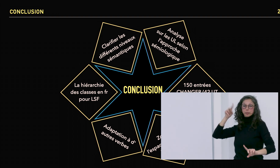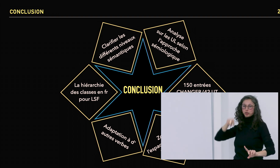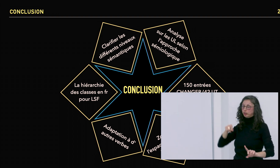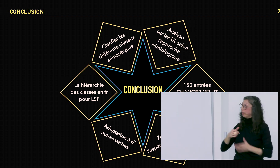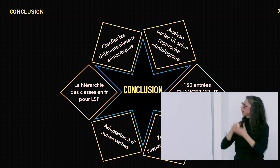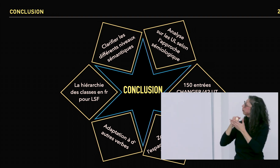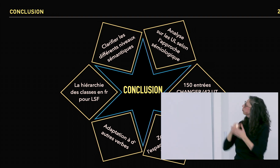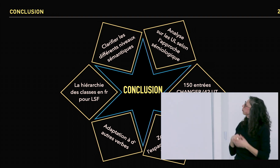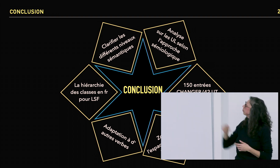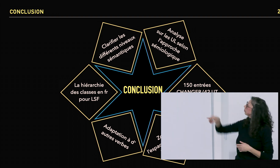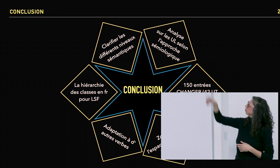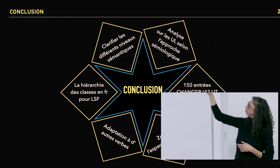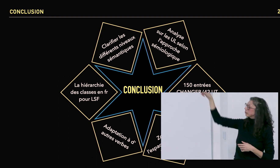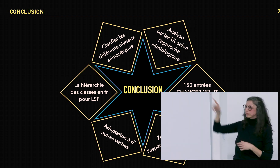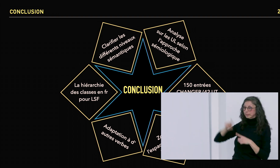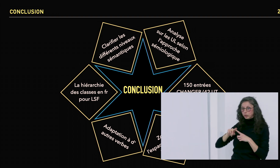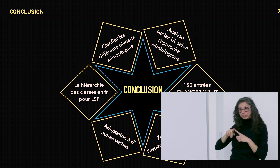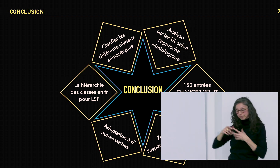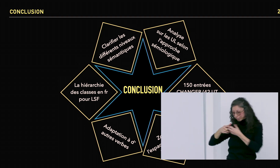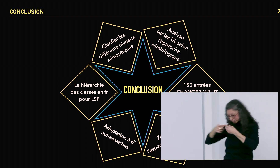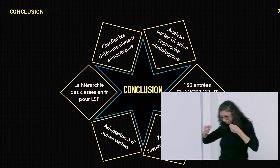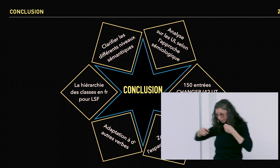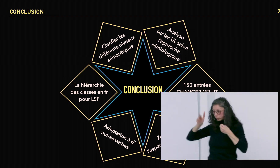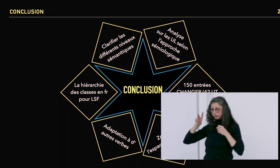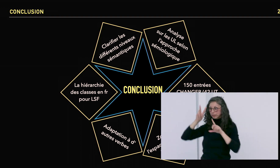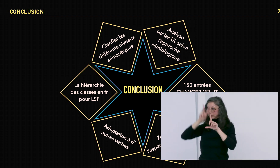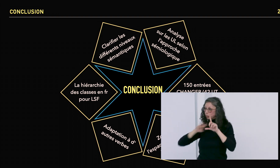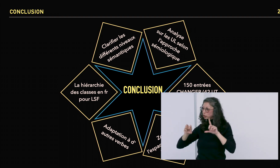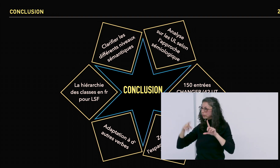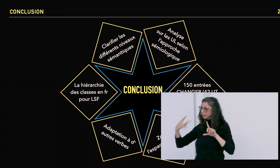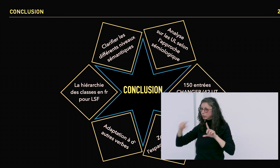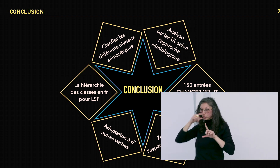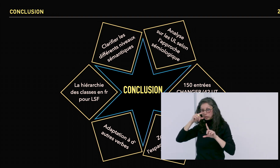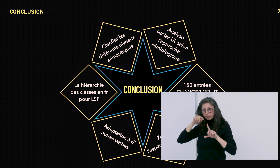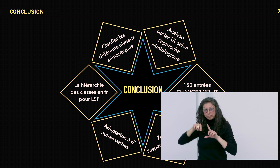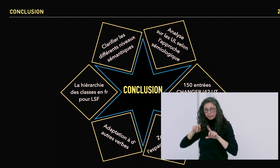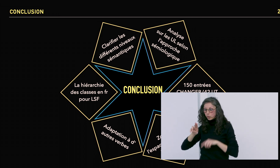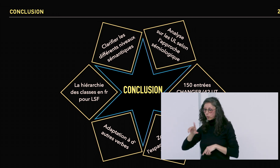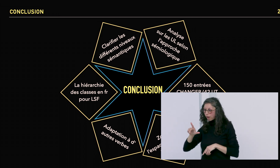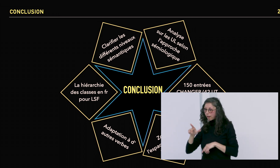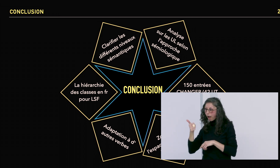vraiment des choses qui étaient très, très fines que j'ai pu observer grâce à ces différents niveaux sémantiques.